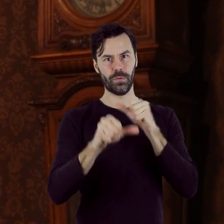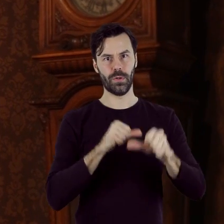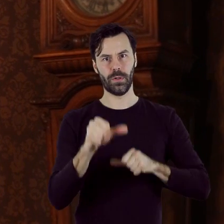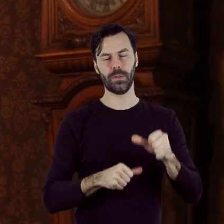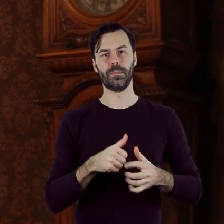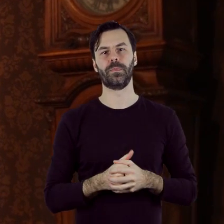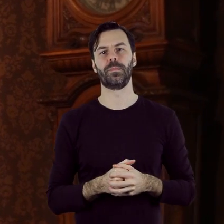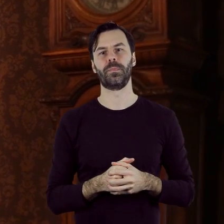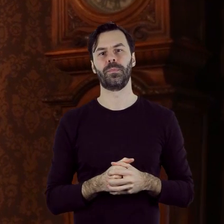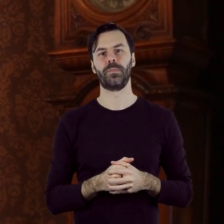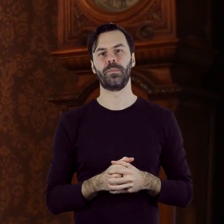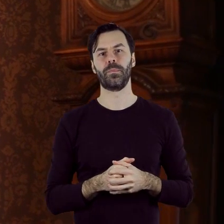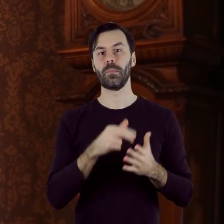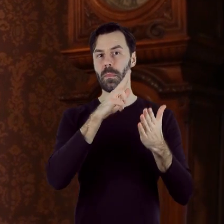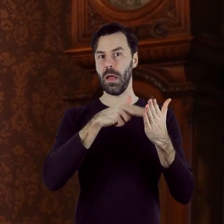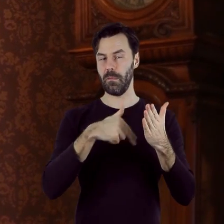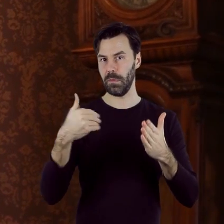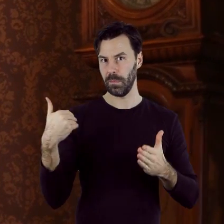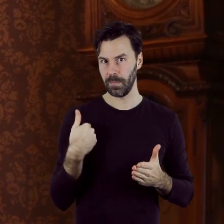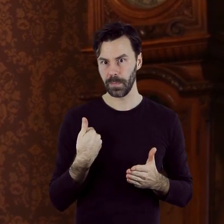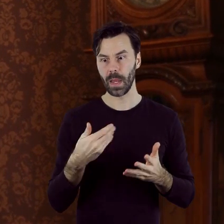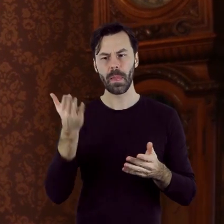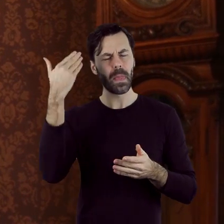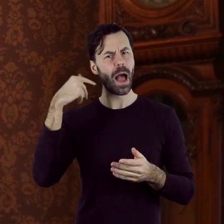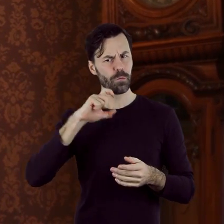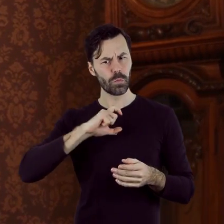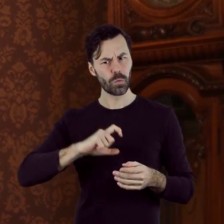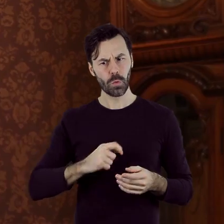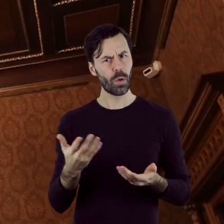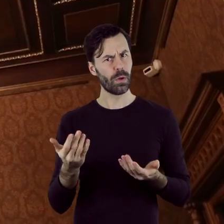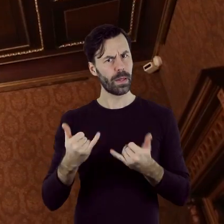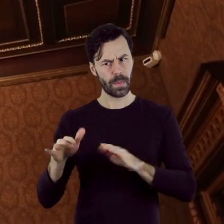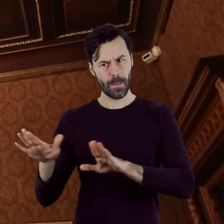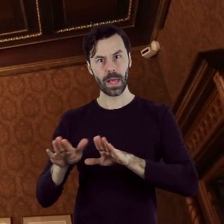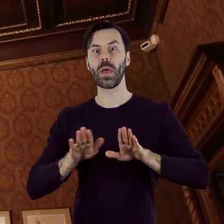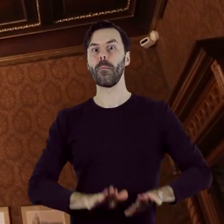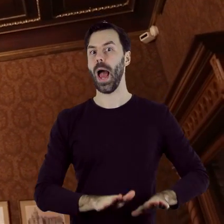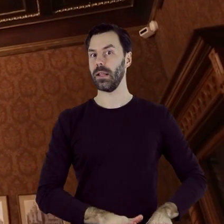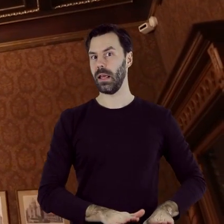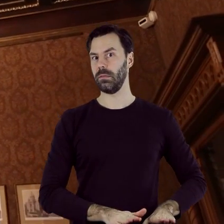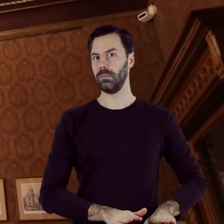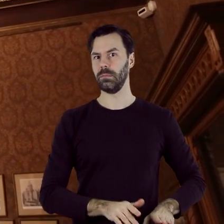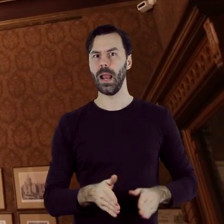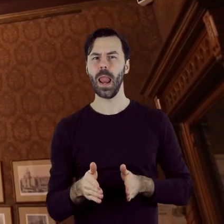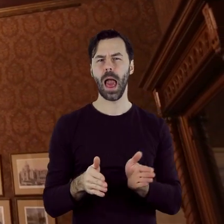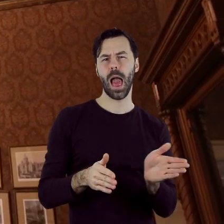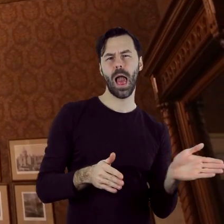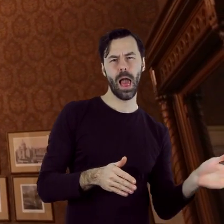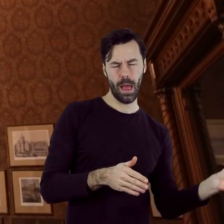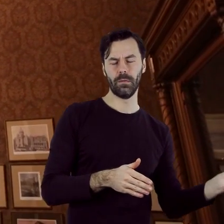Choć pierwotnie biuro właściciela fabryki znajdowało się na parterze w lewym skrzydle pałacu, to